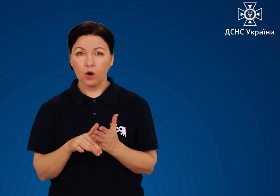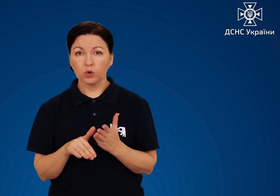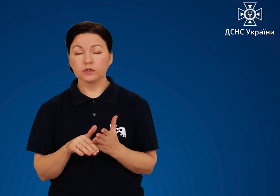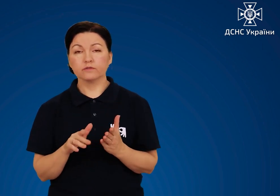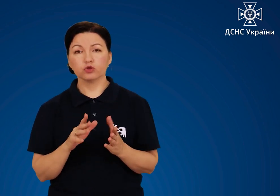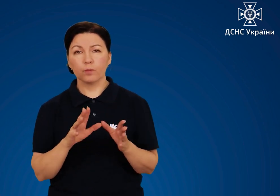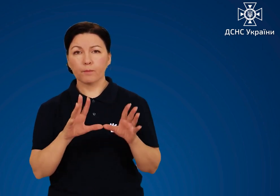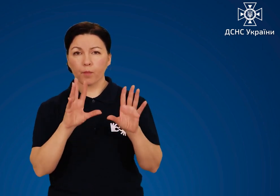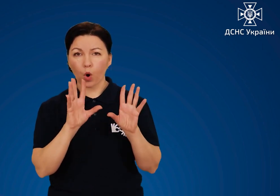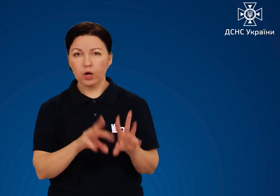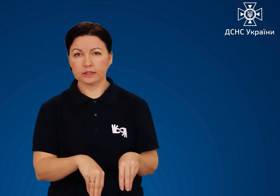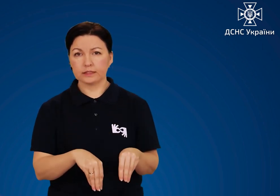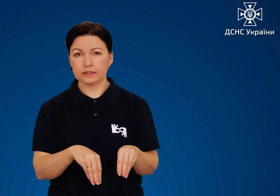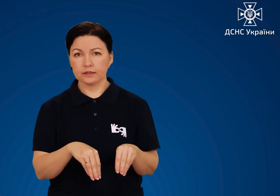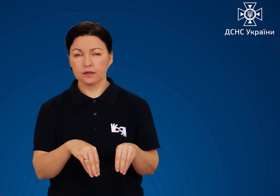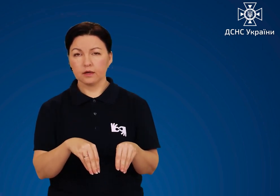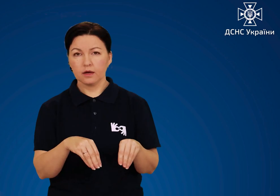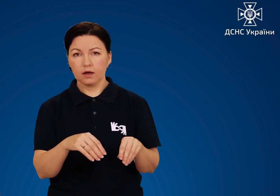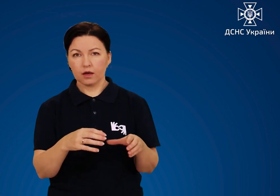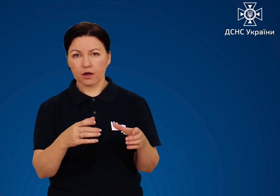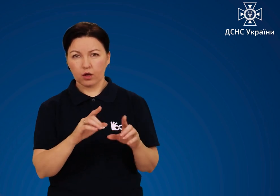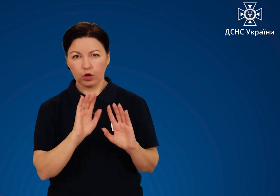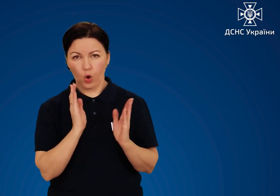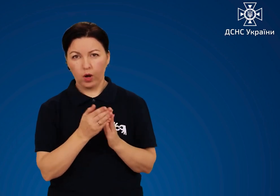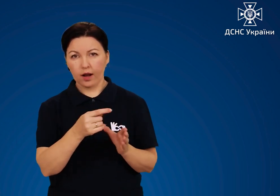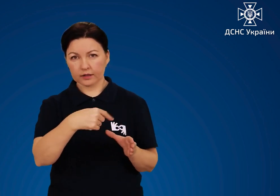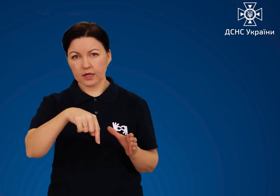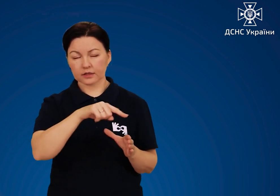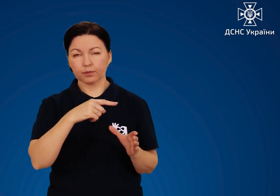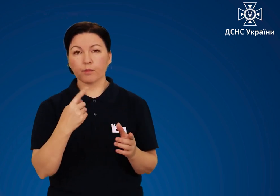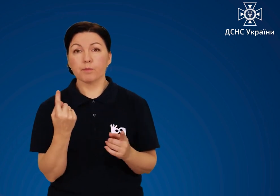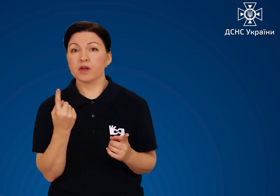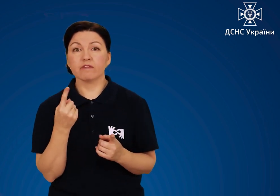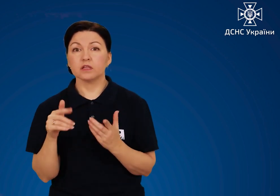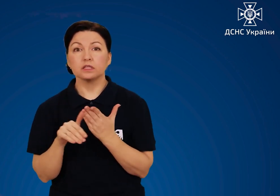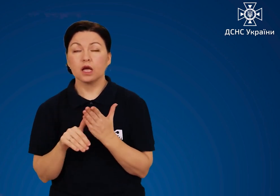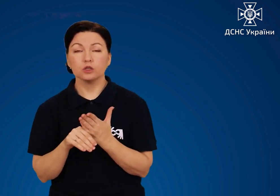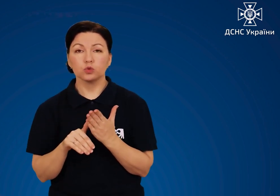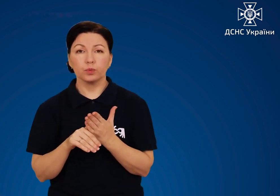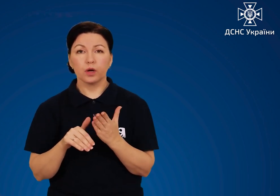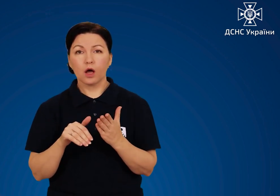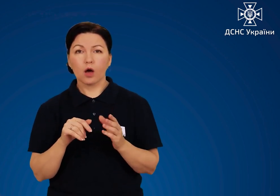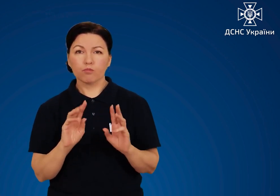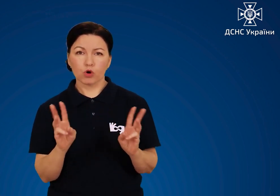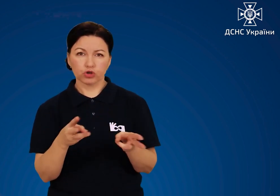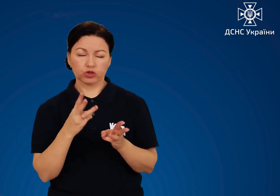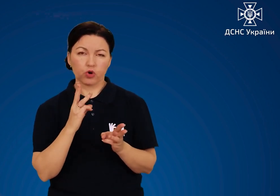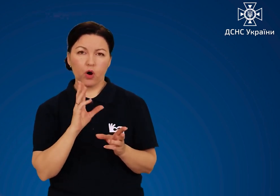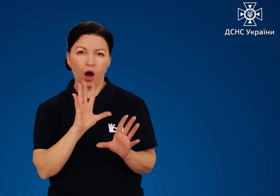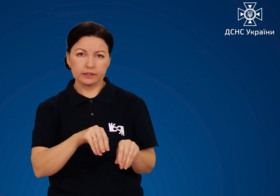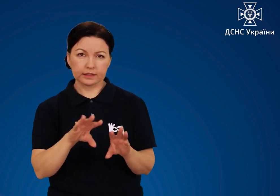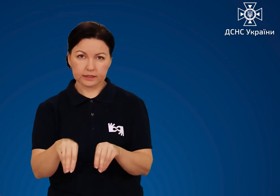за можливості заходів щодо гасіння, локалізації пожежі первинними засобами